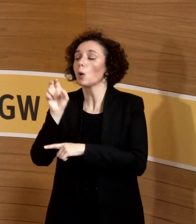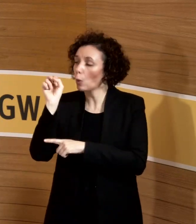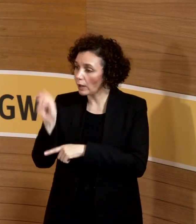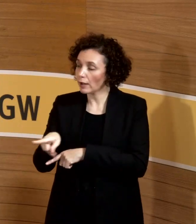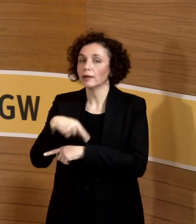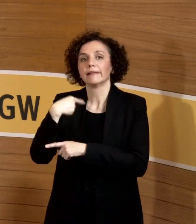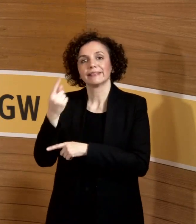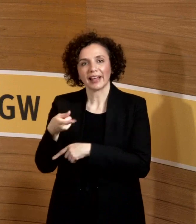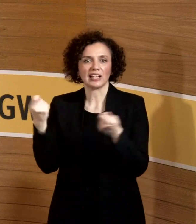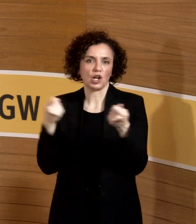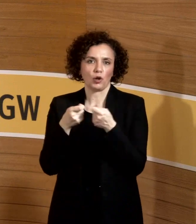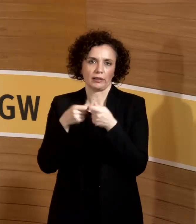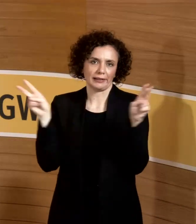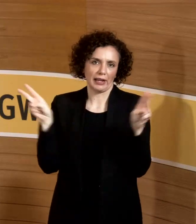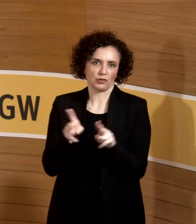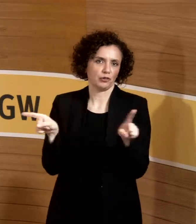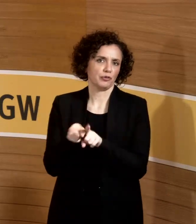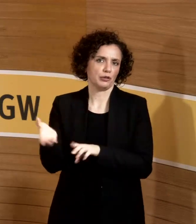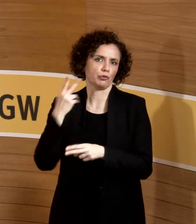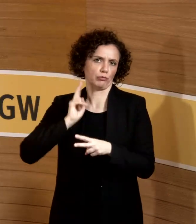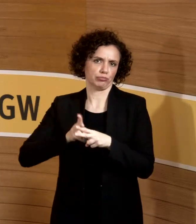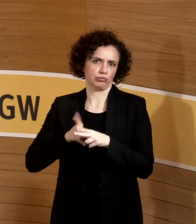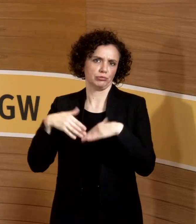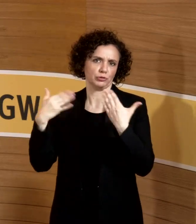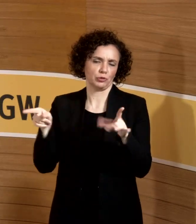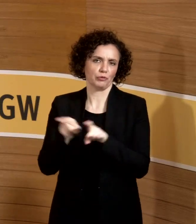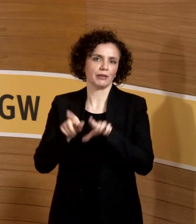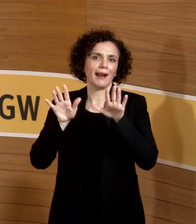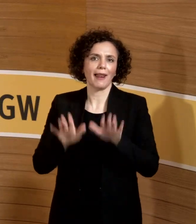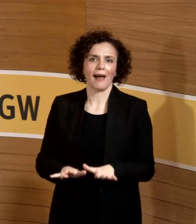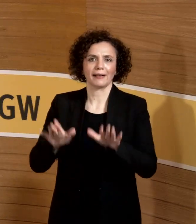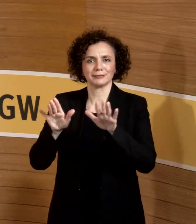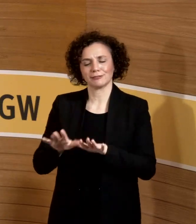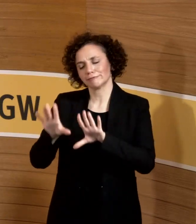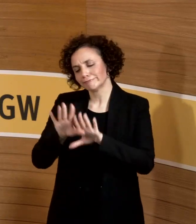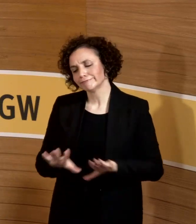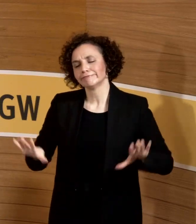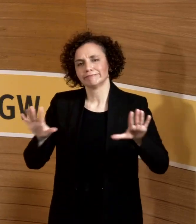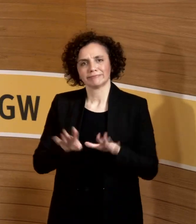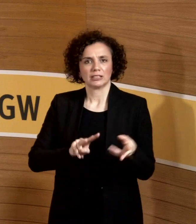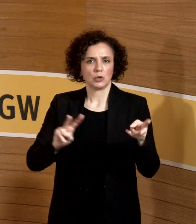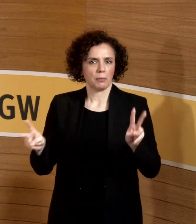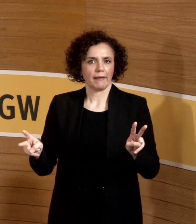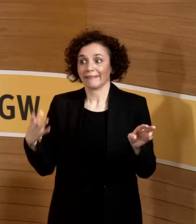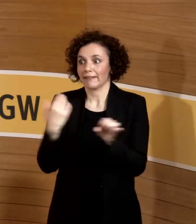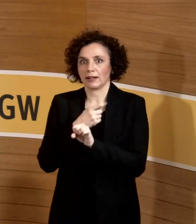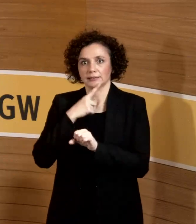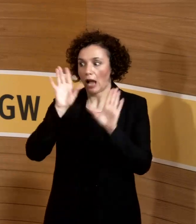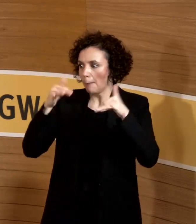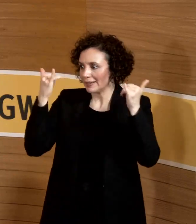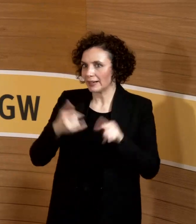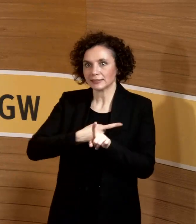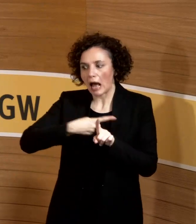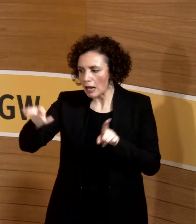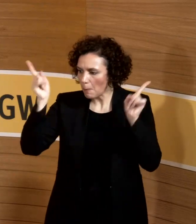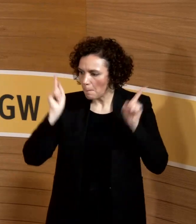Zytomegalie, wie früher auch. Also wir haben so einen weichen Übergang, um da nicht pauschal jetzt plötzlich zu sagen, ihr müsst jetzt alle